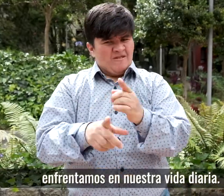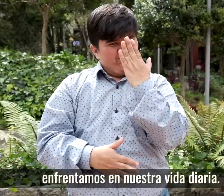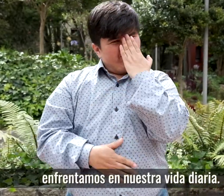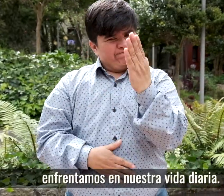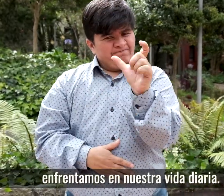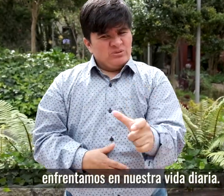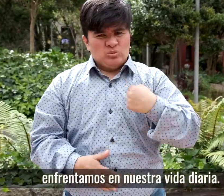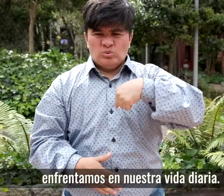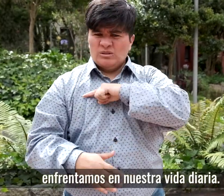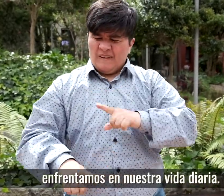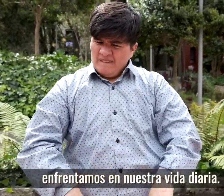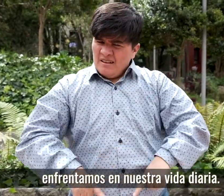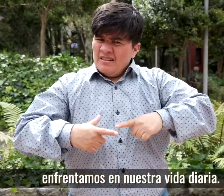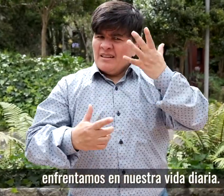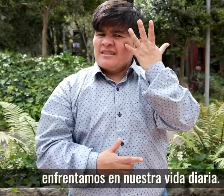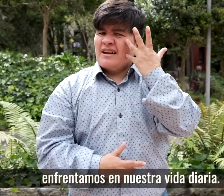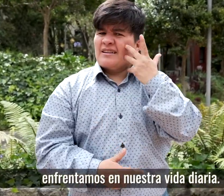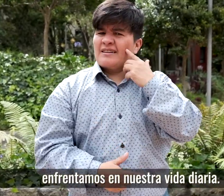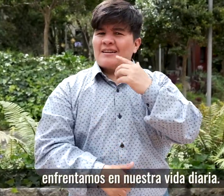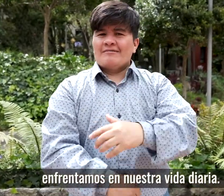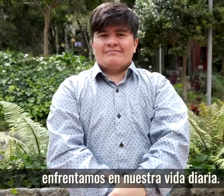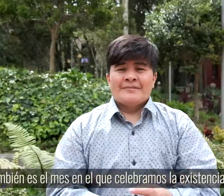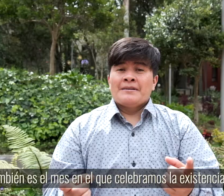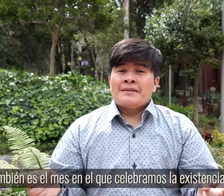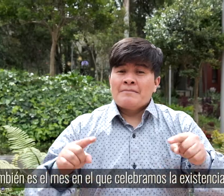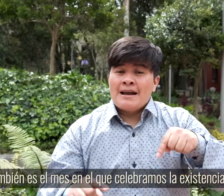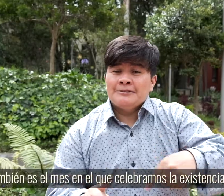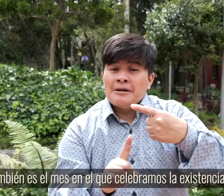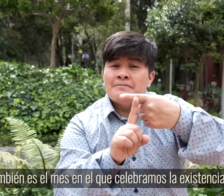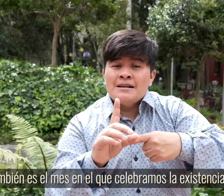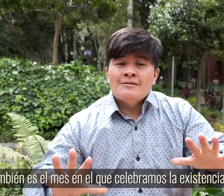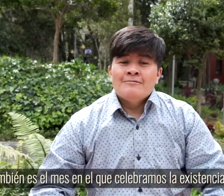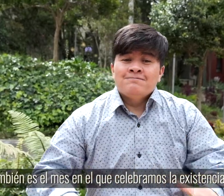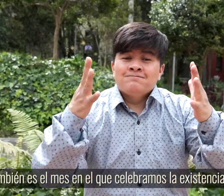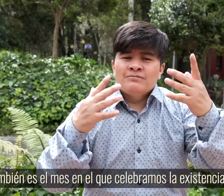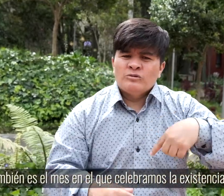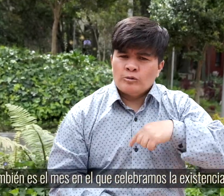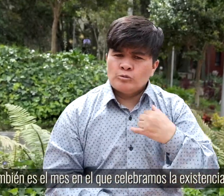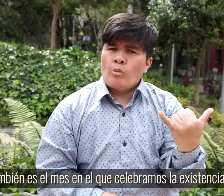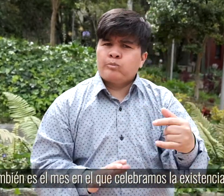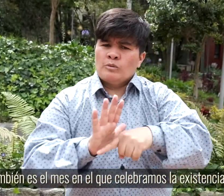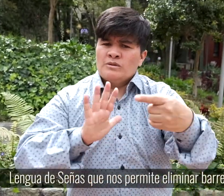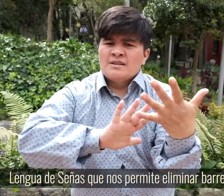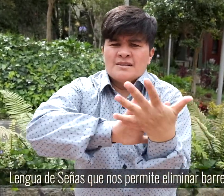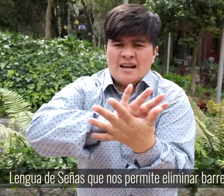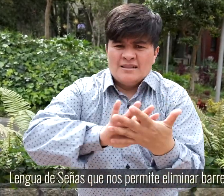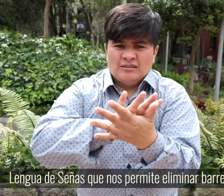enfrentamos en nuestra vida diaria. También es el mes en el que celebramos la existencia de nuestra lengua de señas, que